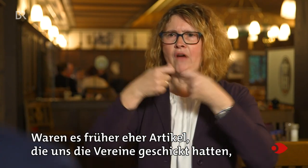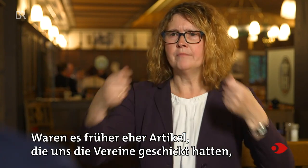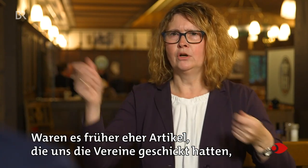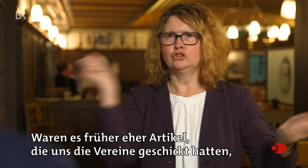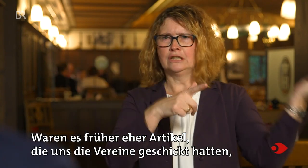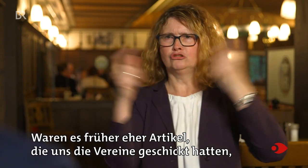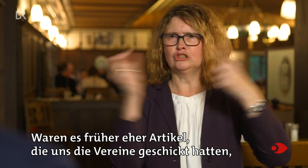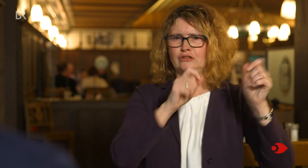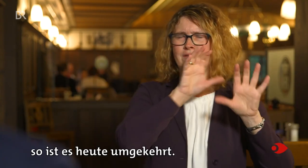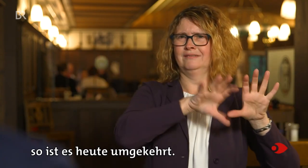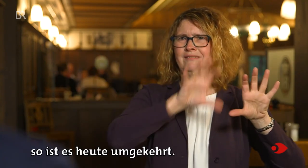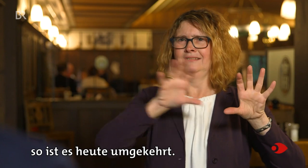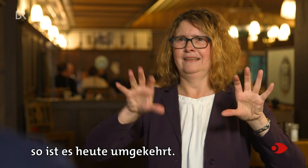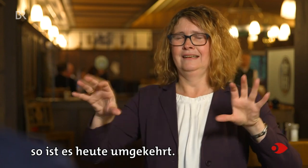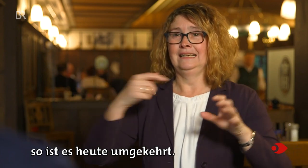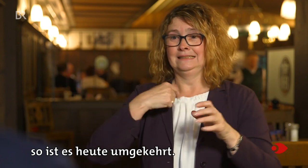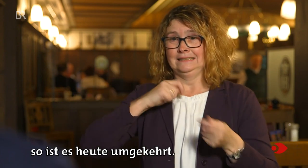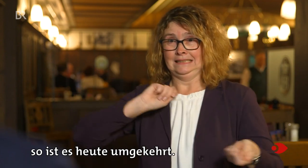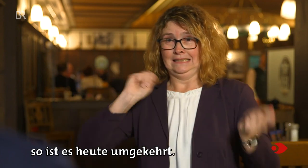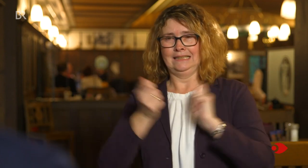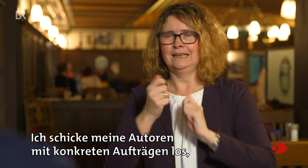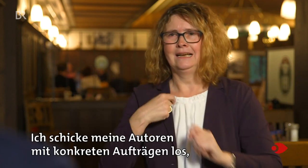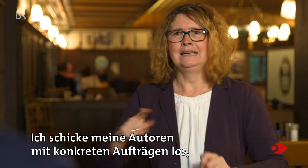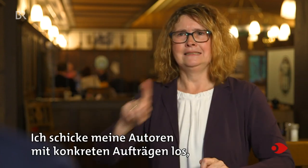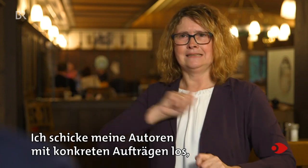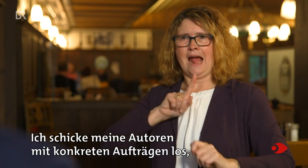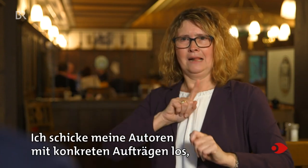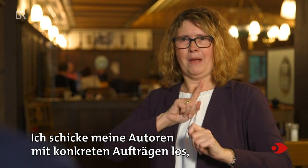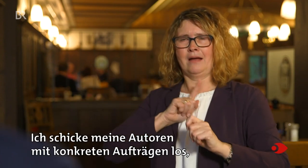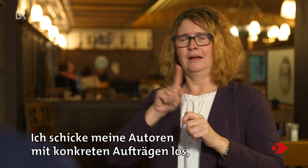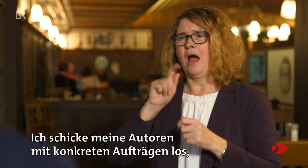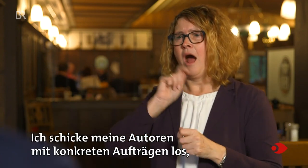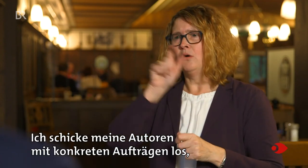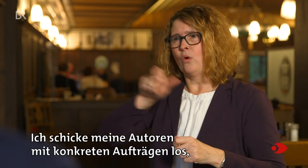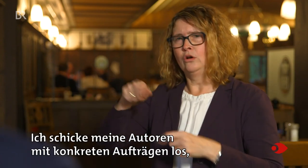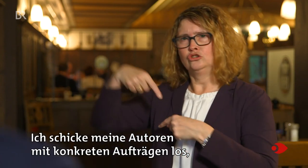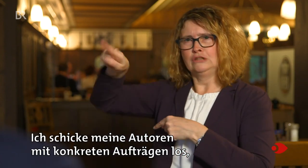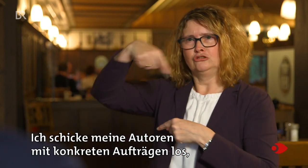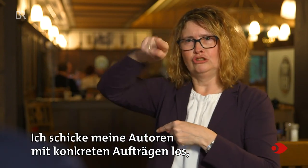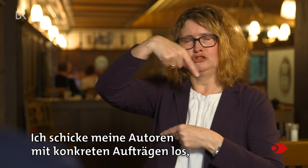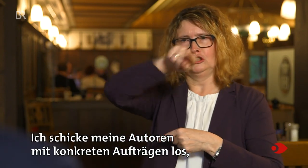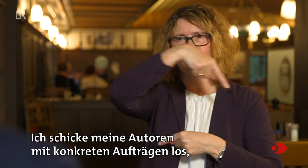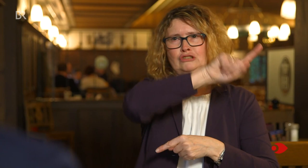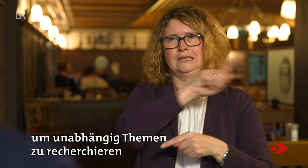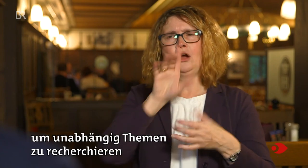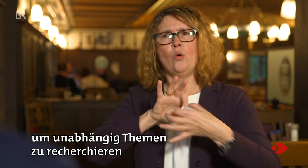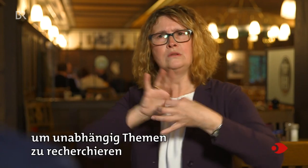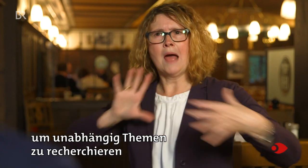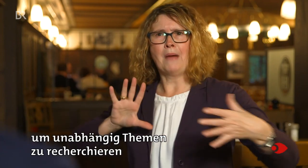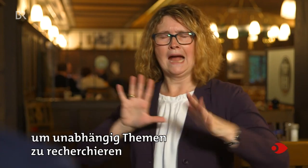geschickt hatten, so ist es heute umgekehrt. Ich schicke meine Autoren mit konkreten Aufträgen los, um unabhängig